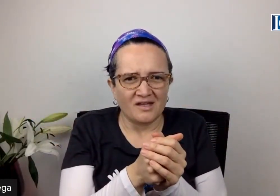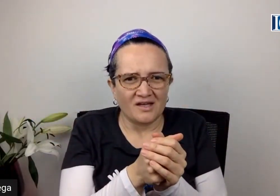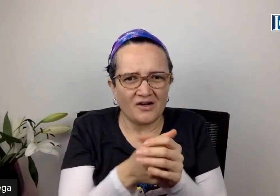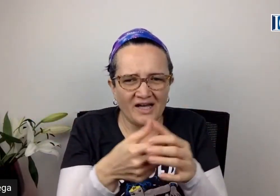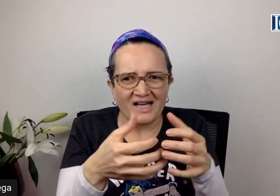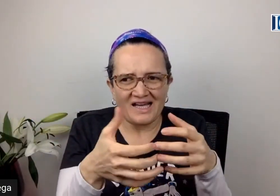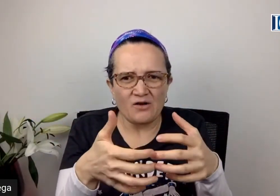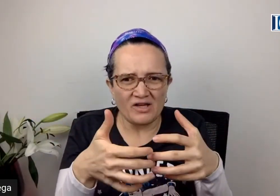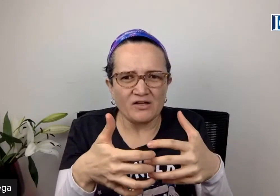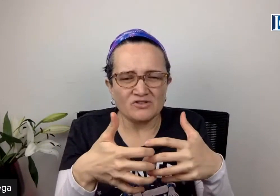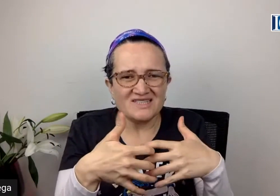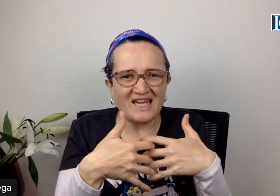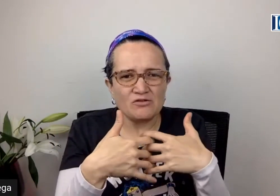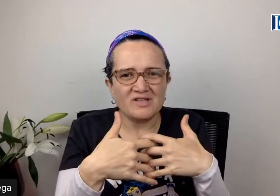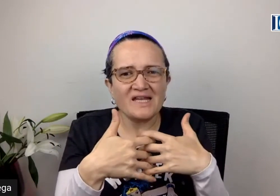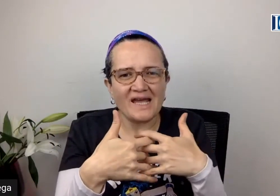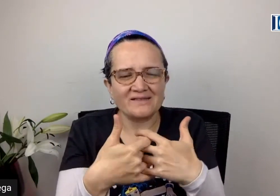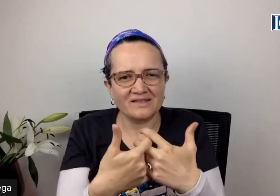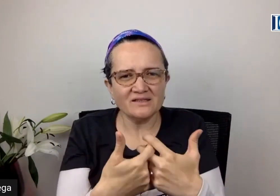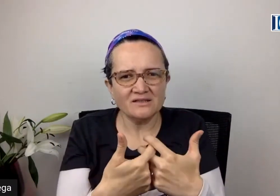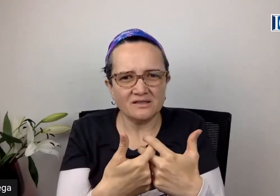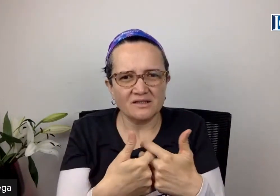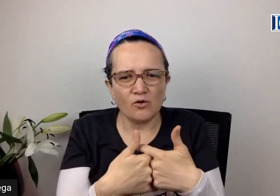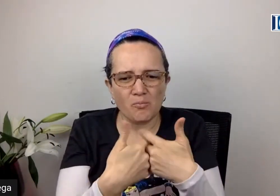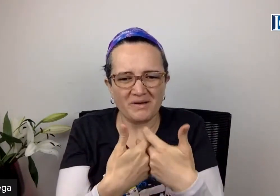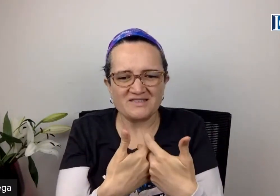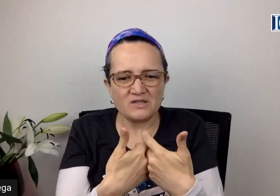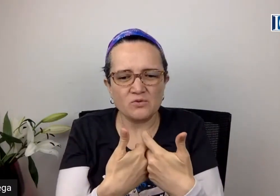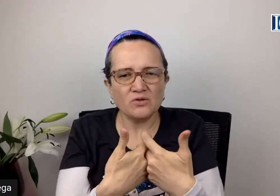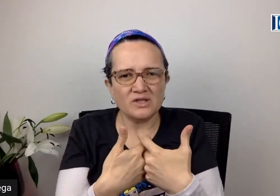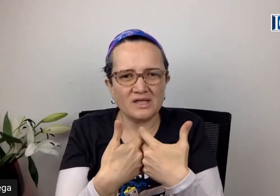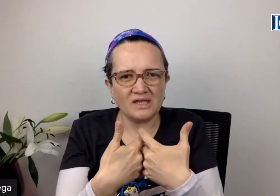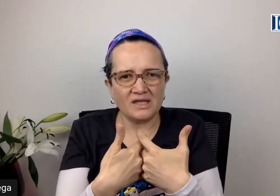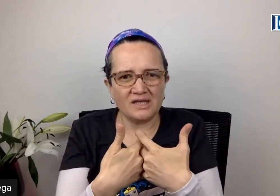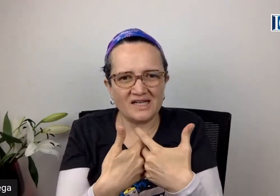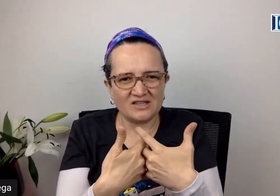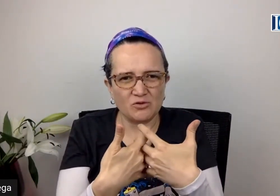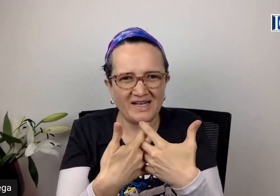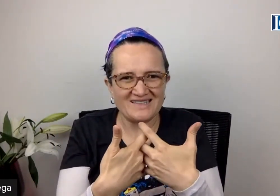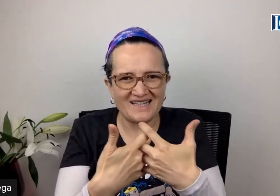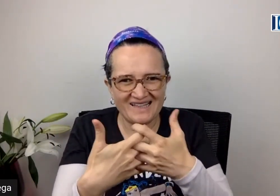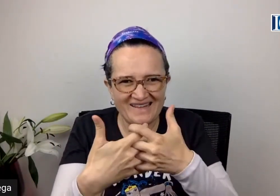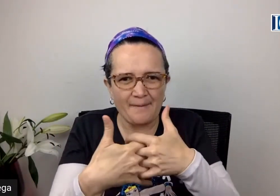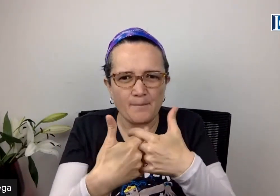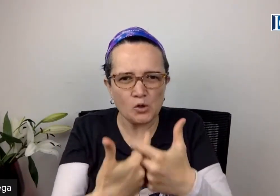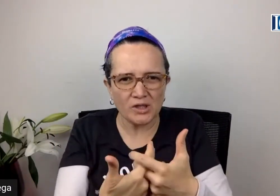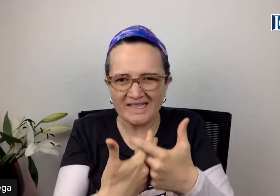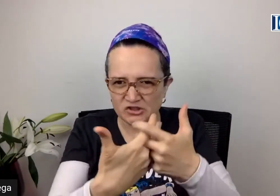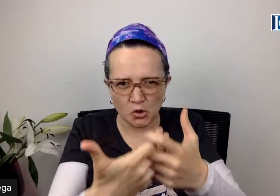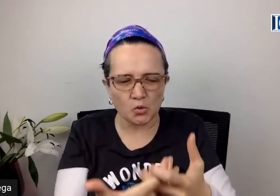Ahora, creo que hay un diseño inteligente, compasivo y de naturaleza de amor en todo.